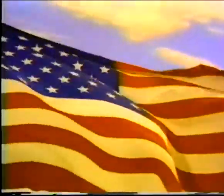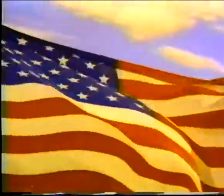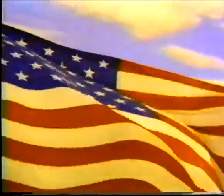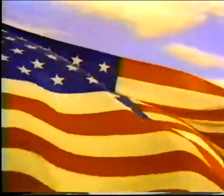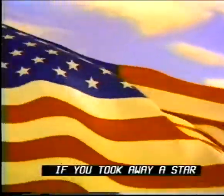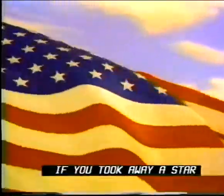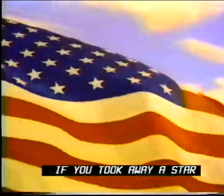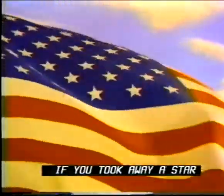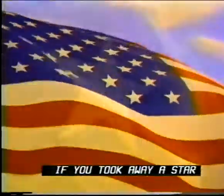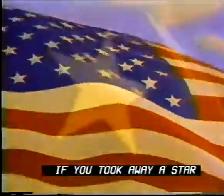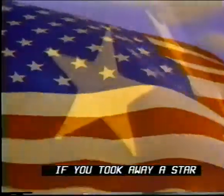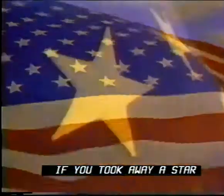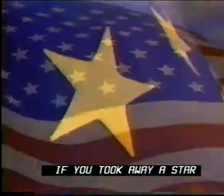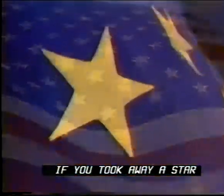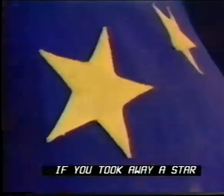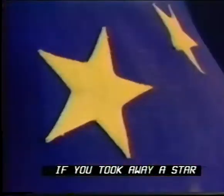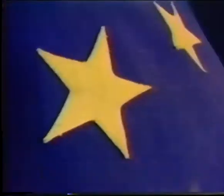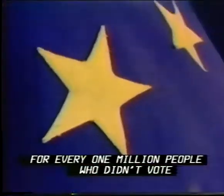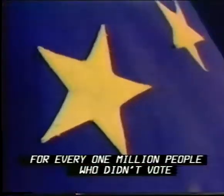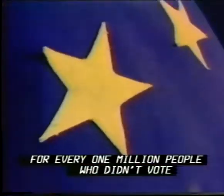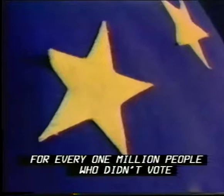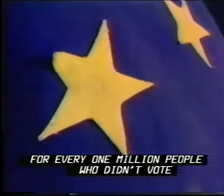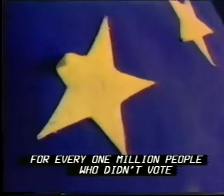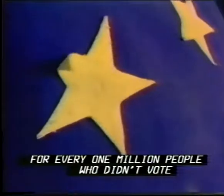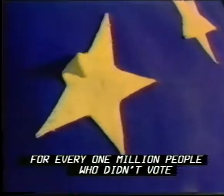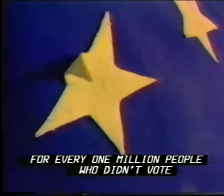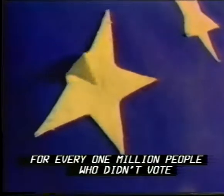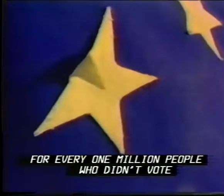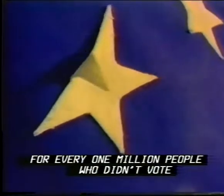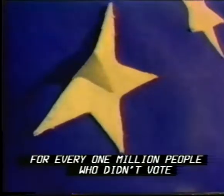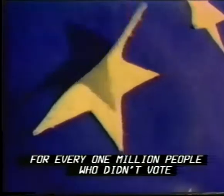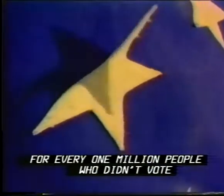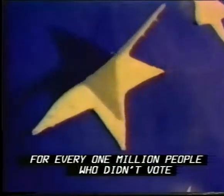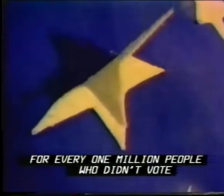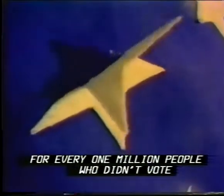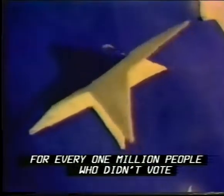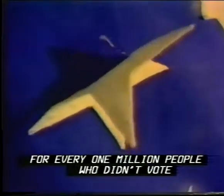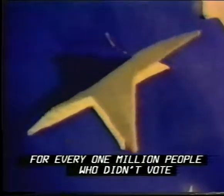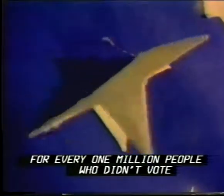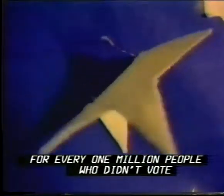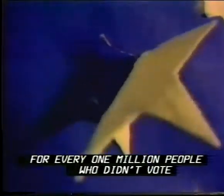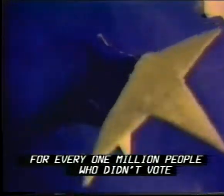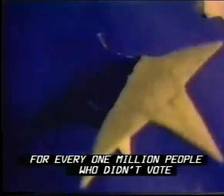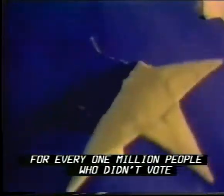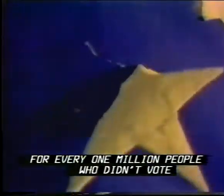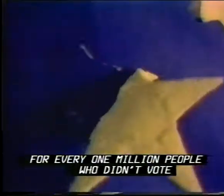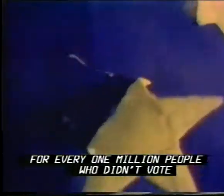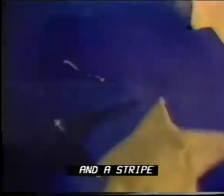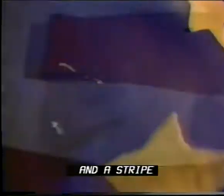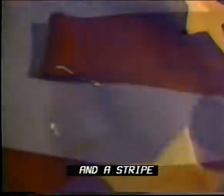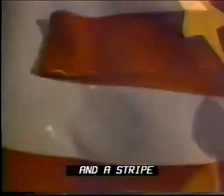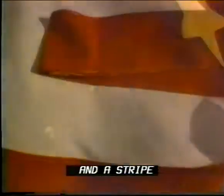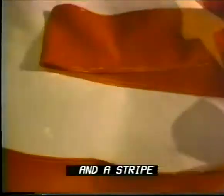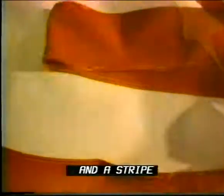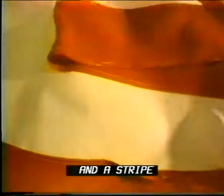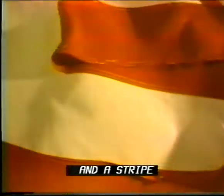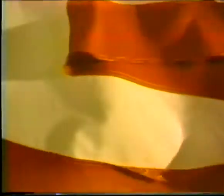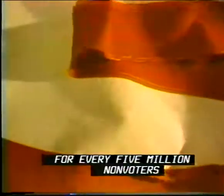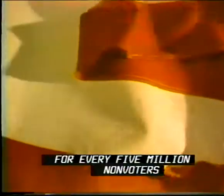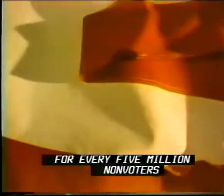If you took away a star for every one million people who didn't vote and a stripe for